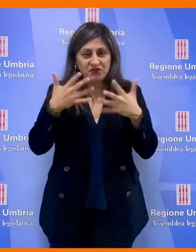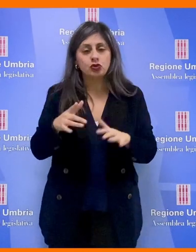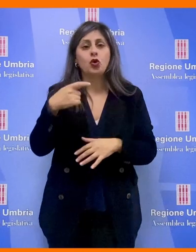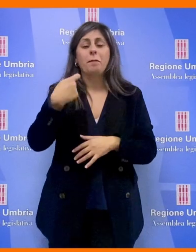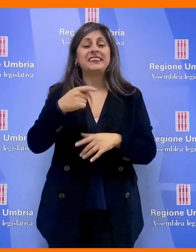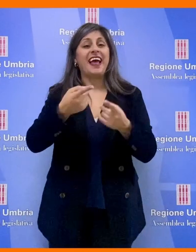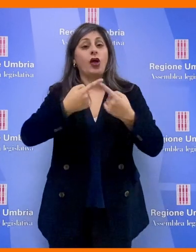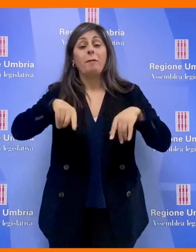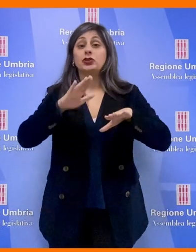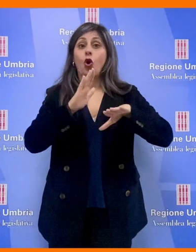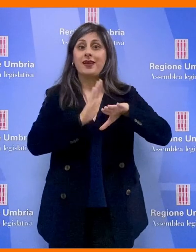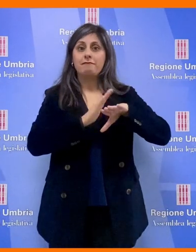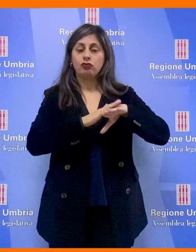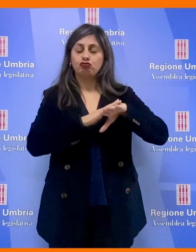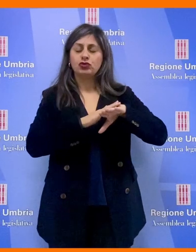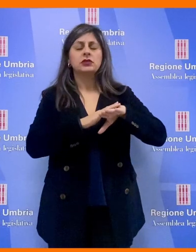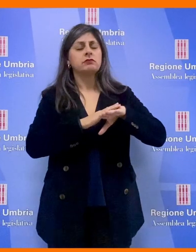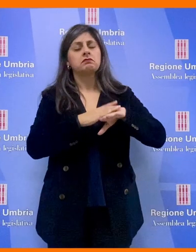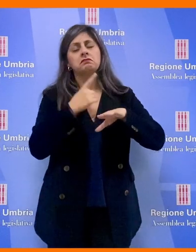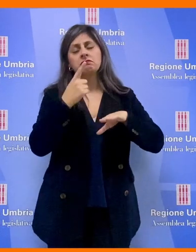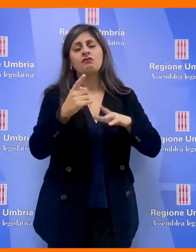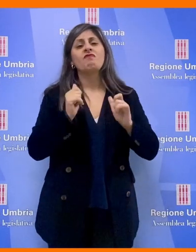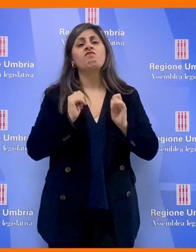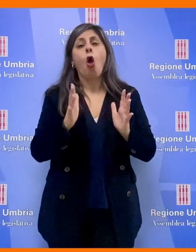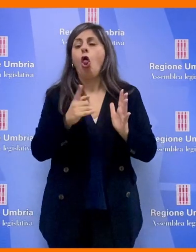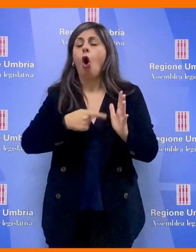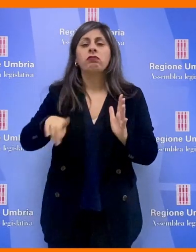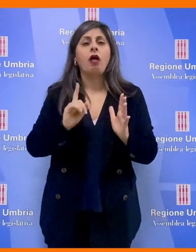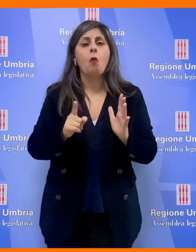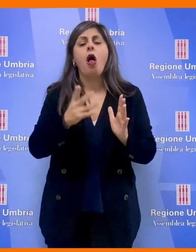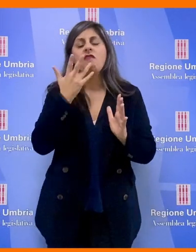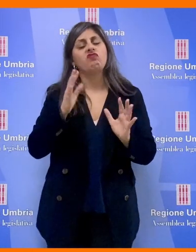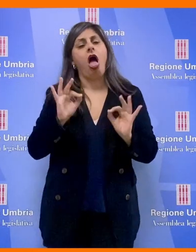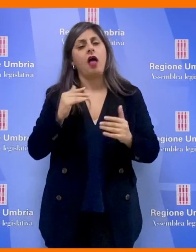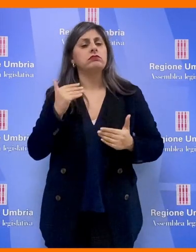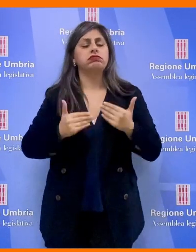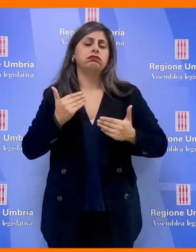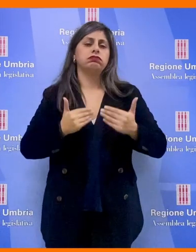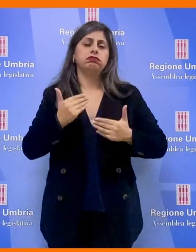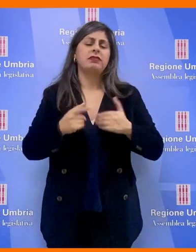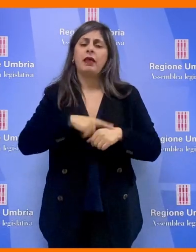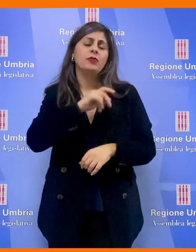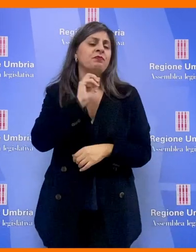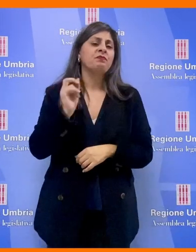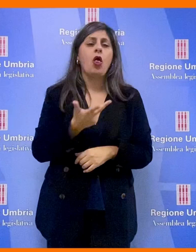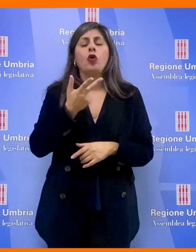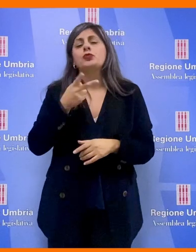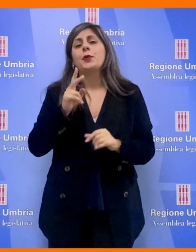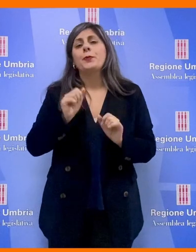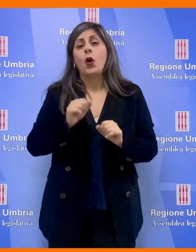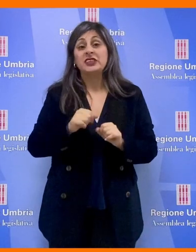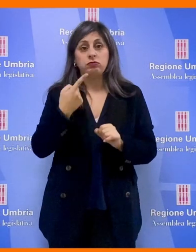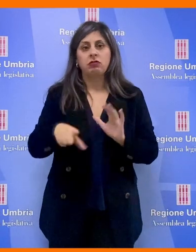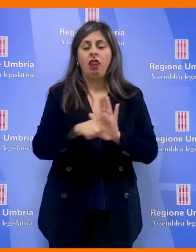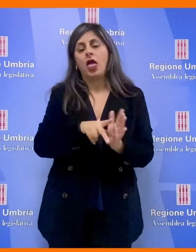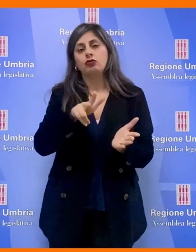presidente della commissione Mancini ha assicurato che la volontà è quella di portare a compimento e nel più breve tempo possibile questa